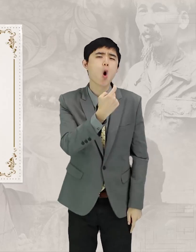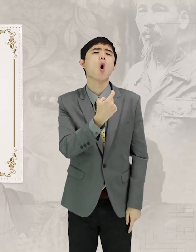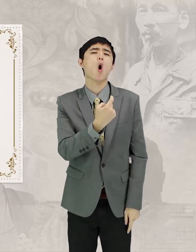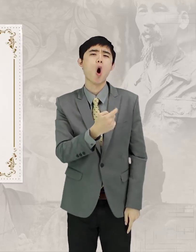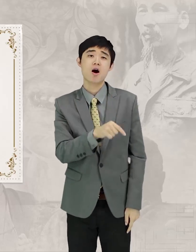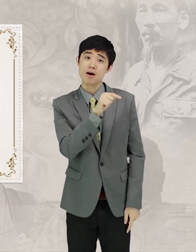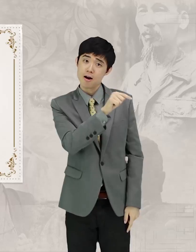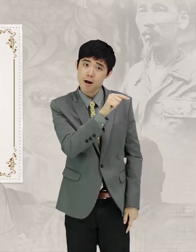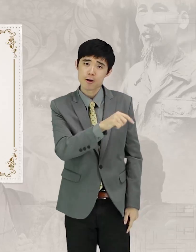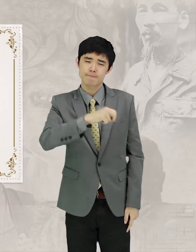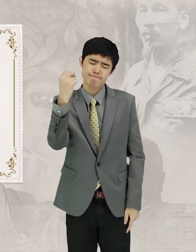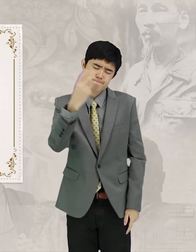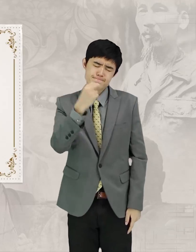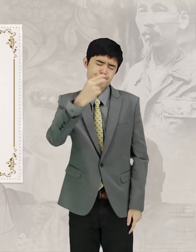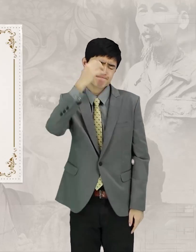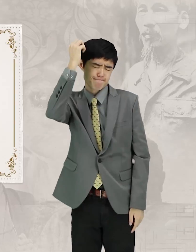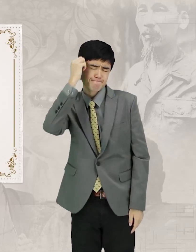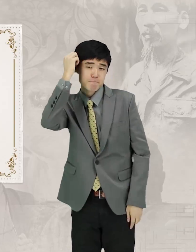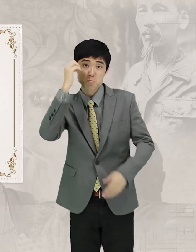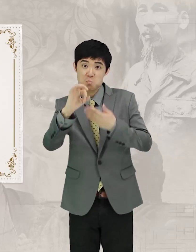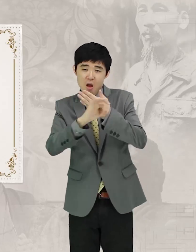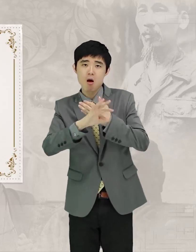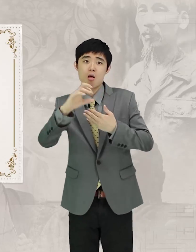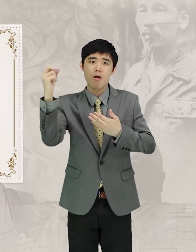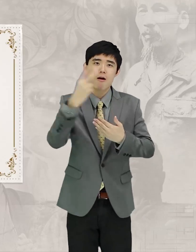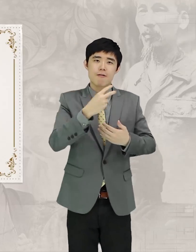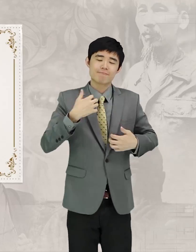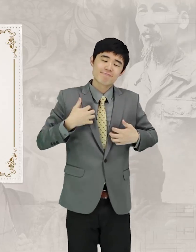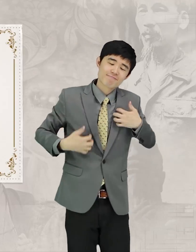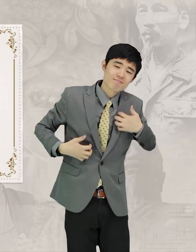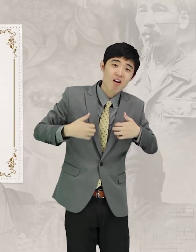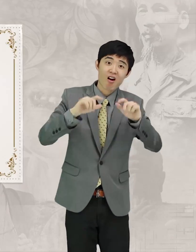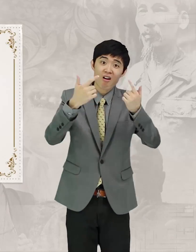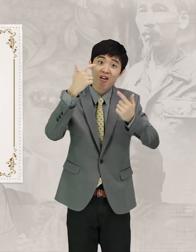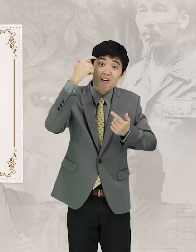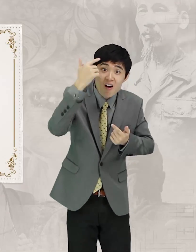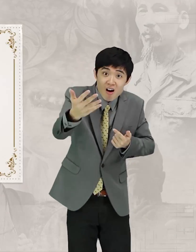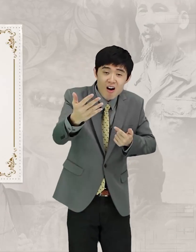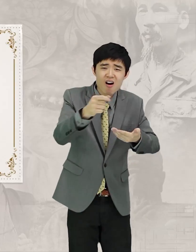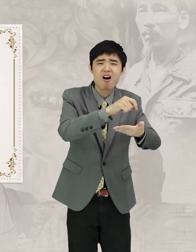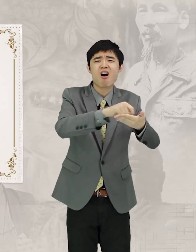배우고 그것을 때때로 익히면 또한 기쁘지 아니한가 라고 쓰기도 했어.